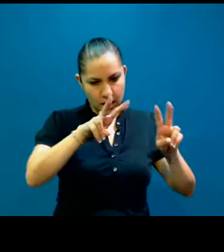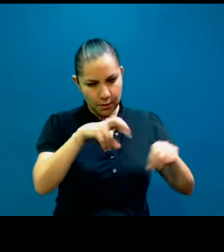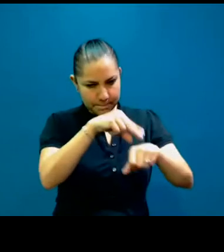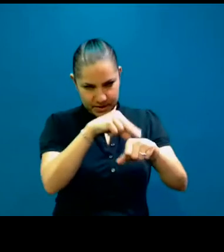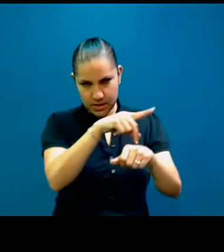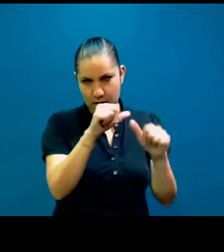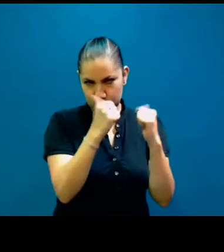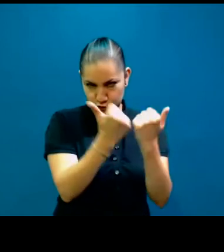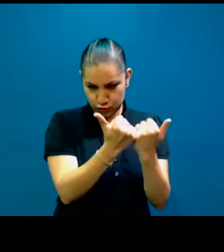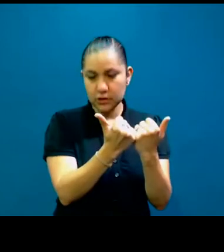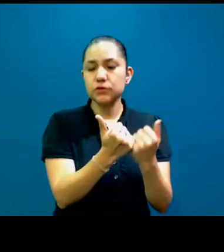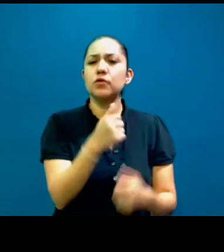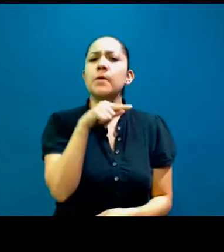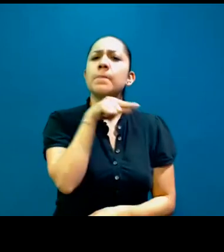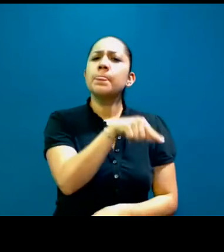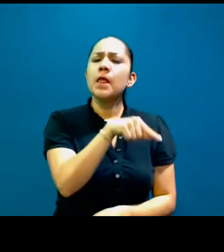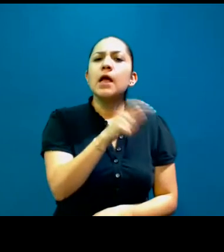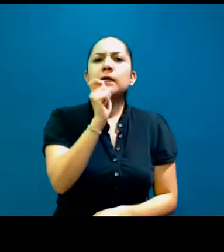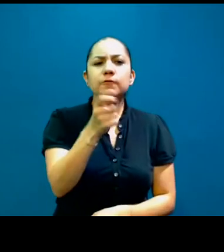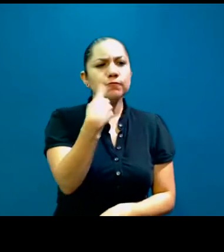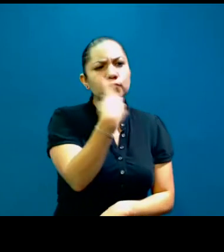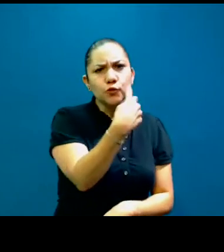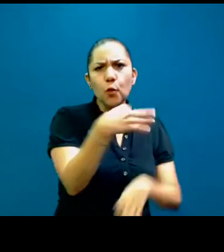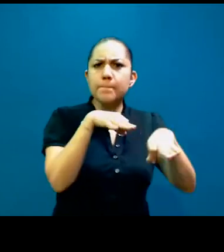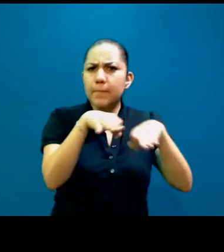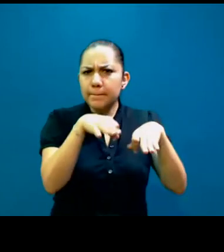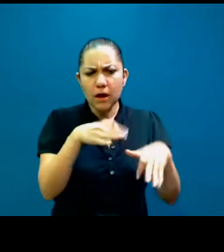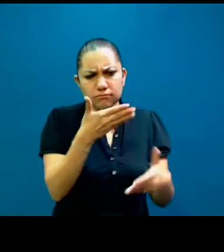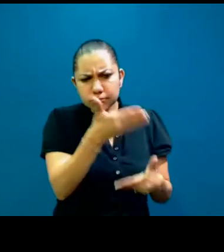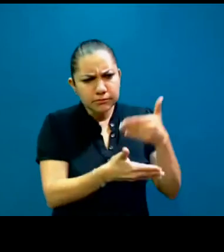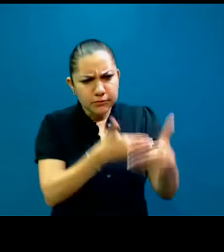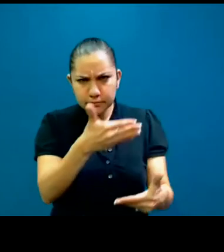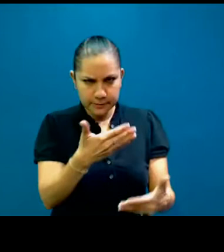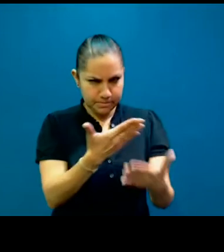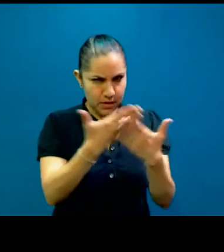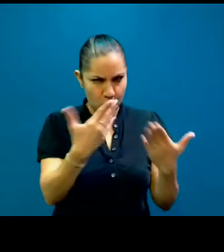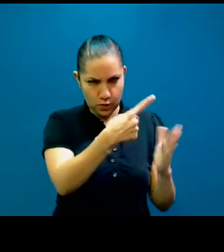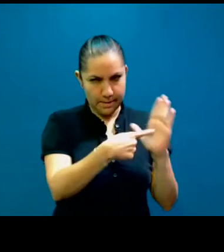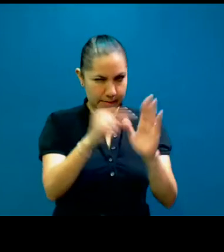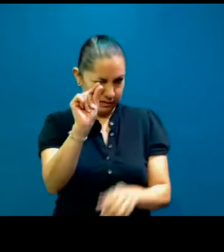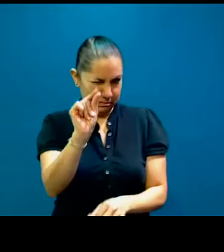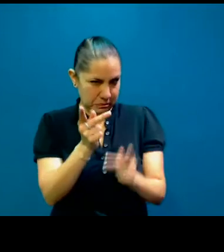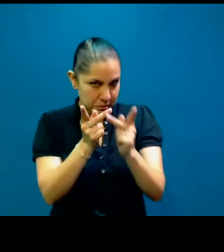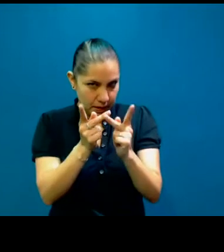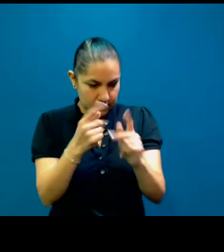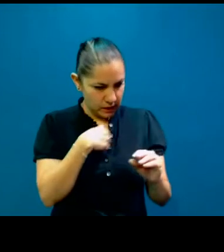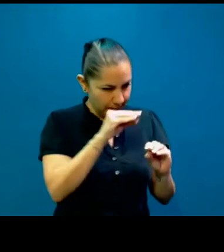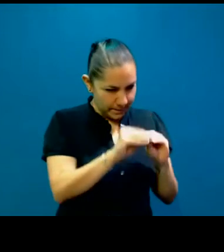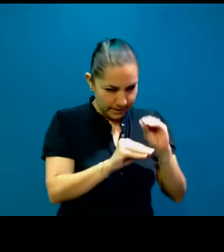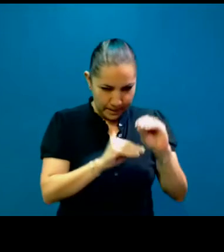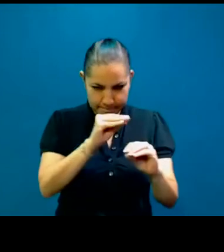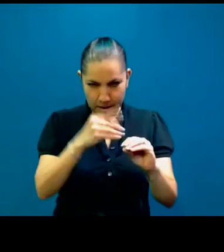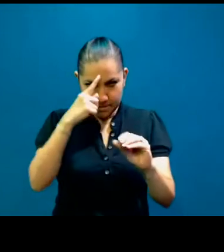un poquito acerca de la labor que ellos realizan. Entonces, ténganme paciencia en lo que veo cómo se hace.